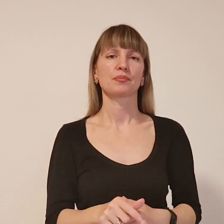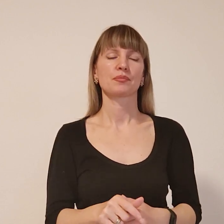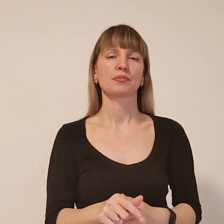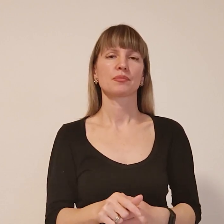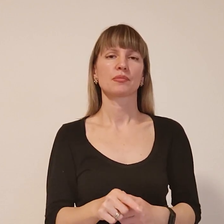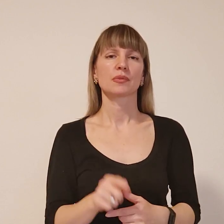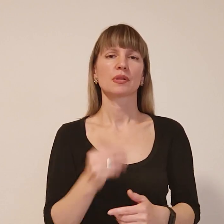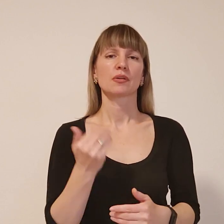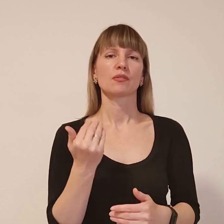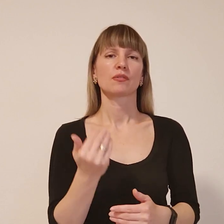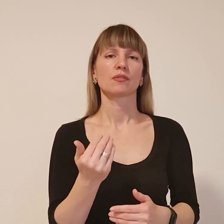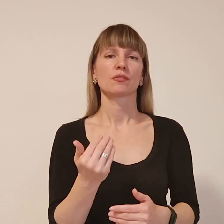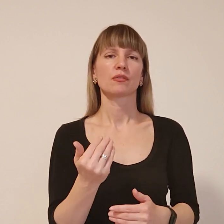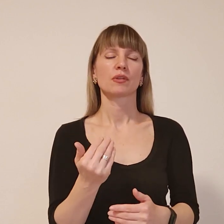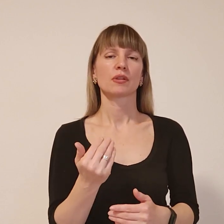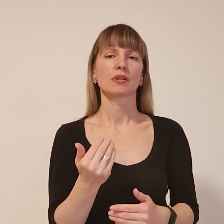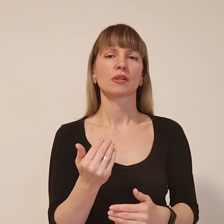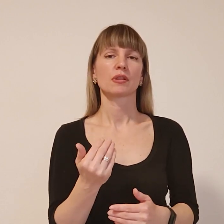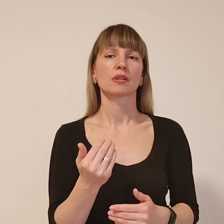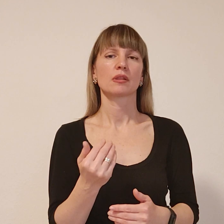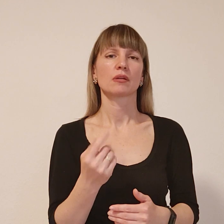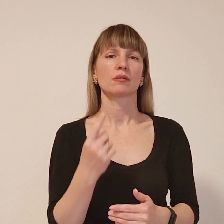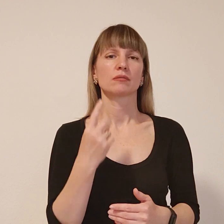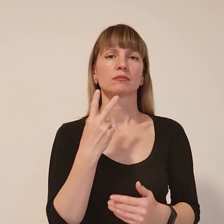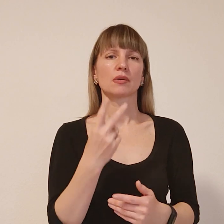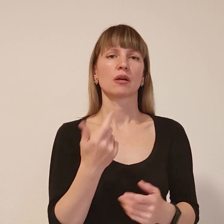видався досить легким, простим.